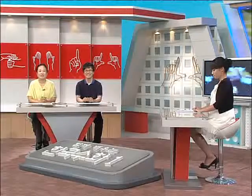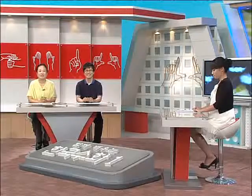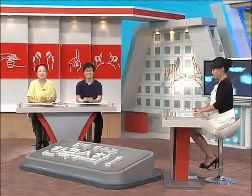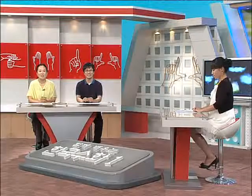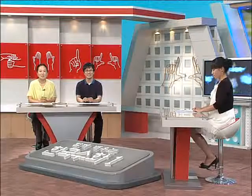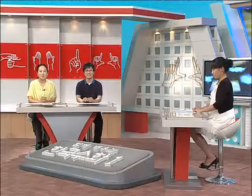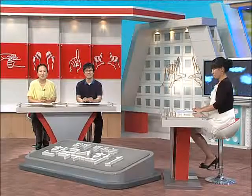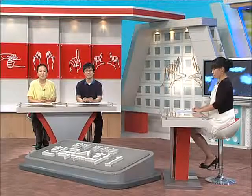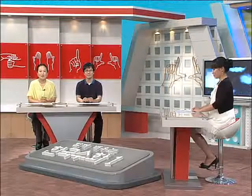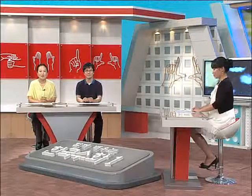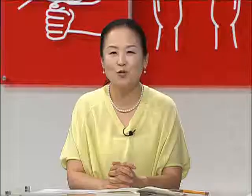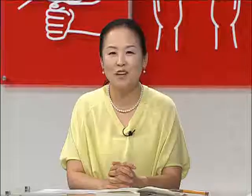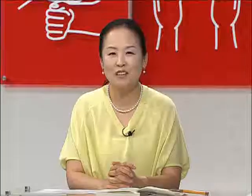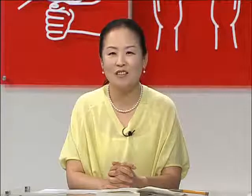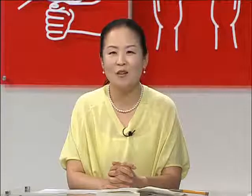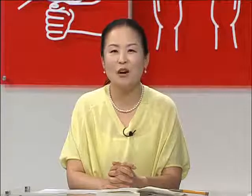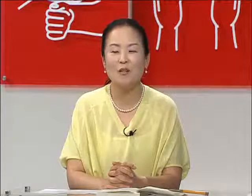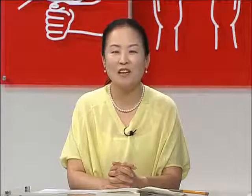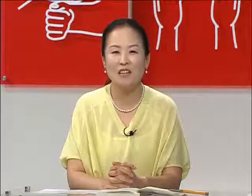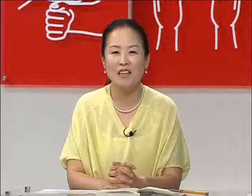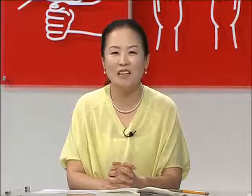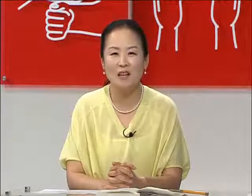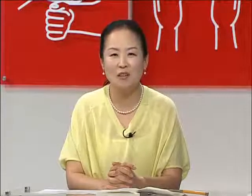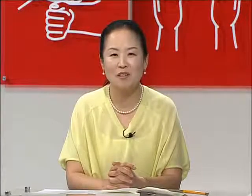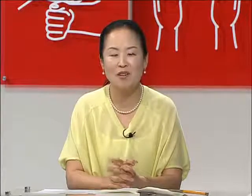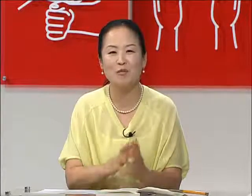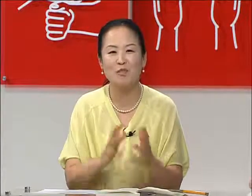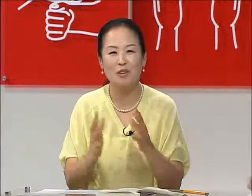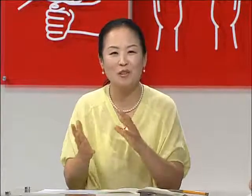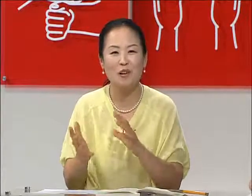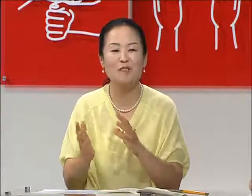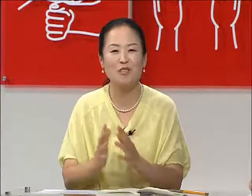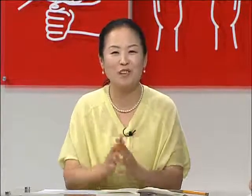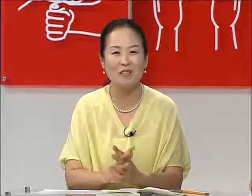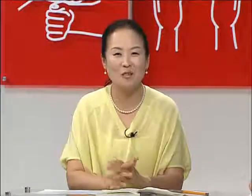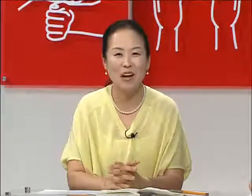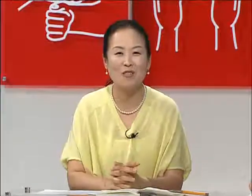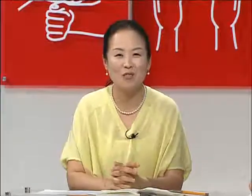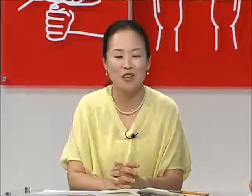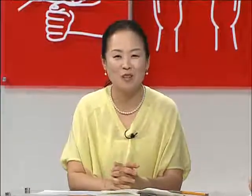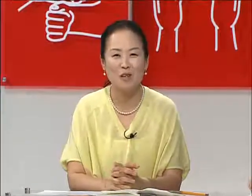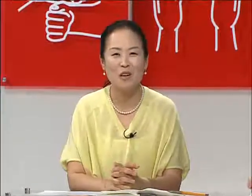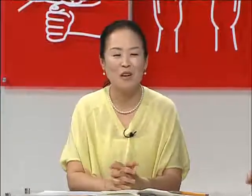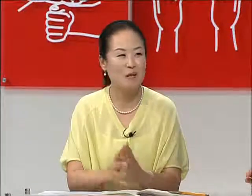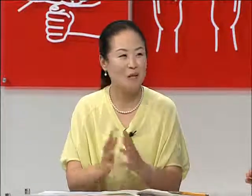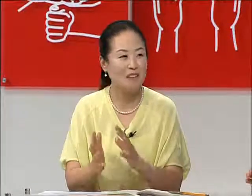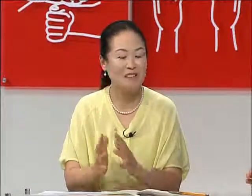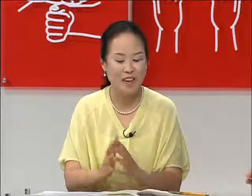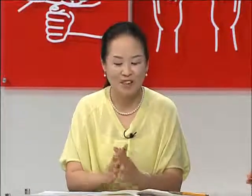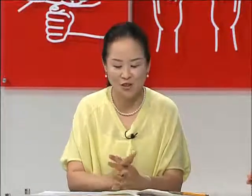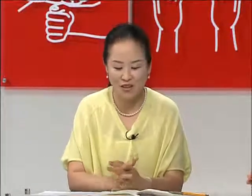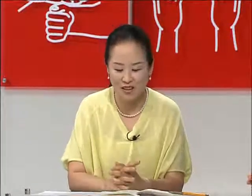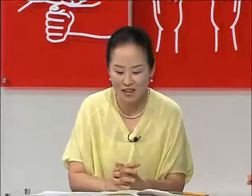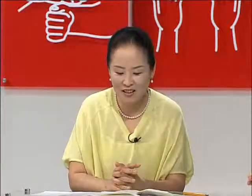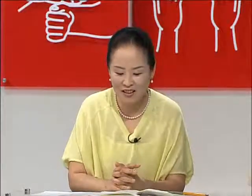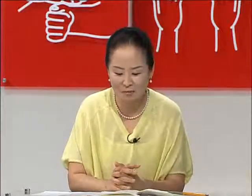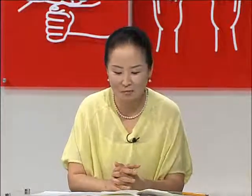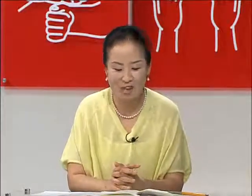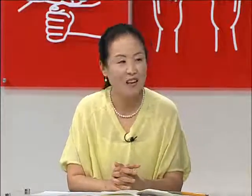지금까지 배운 한국 수화를 활용해서 하신다면 여러분들 어떠한 문장도 한국 수화로 만들어 가실 수 있을 거라는 생각이 듭니다.